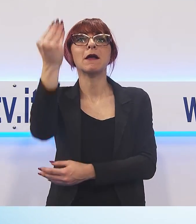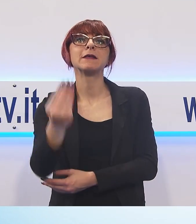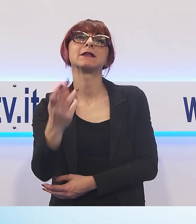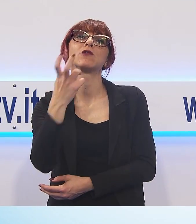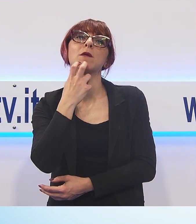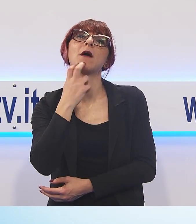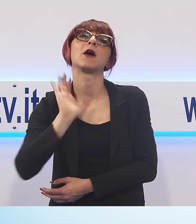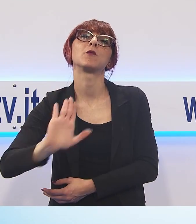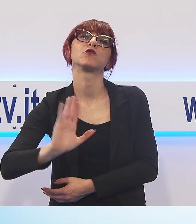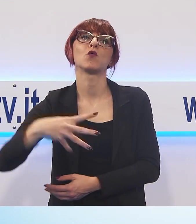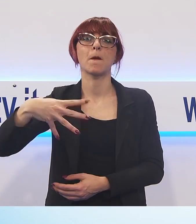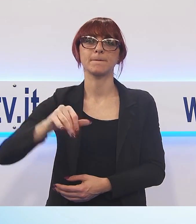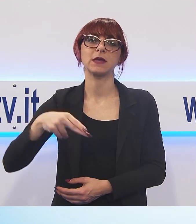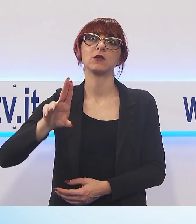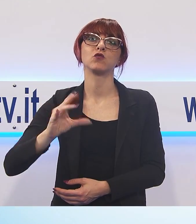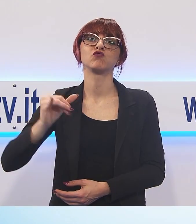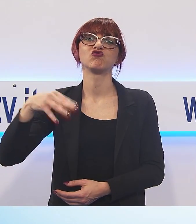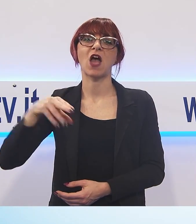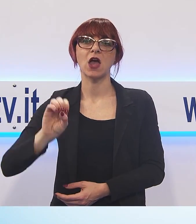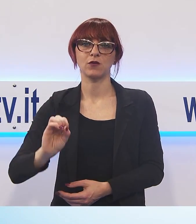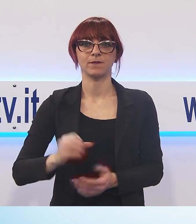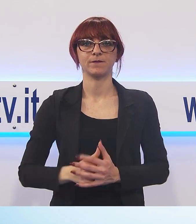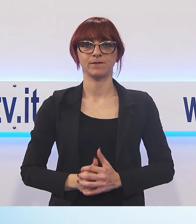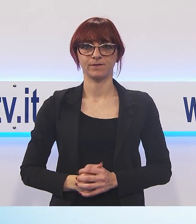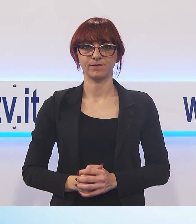marmo di questo angolo magnifico dell'Alta Garfagnana.